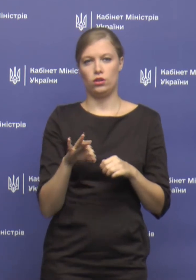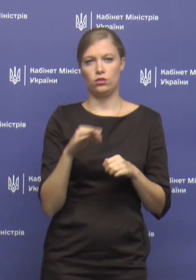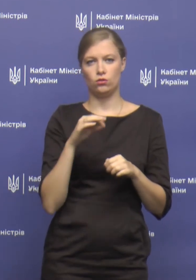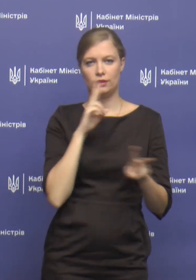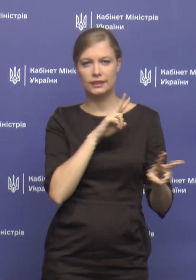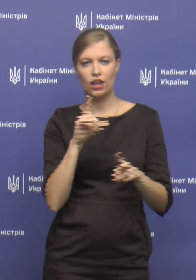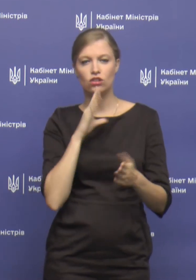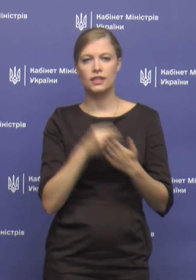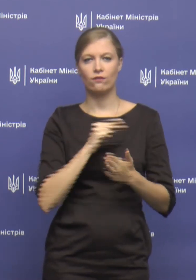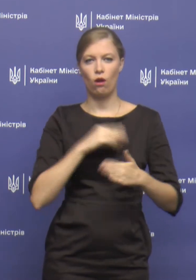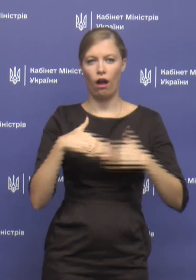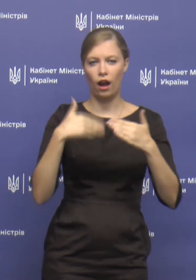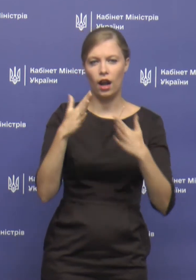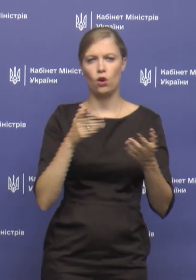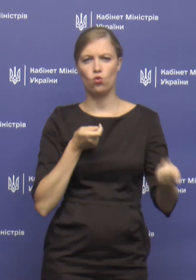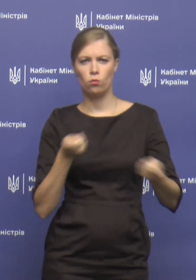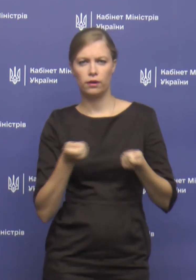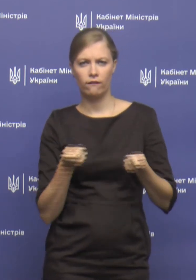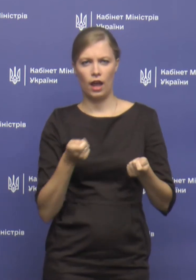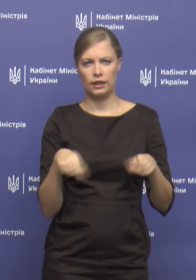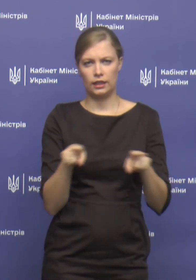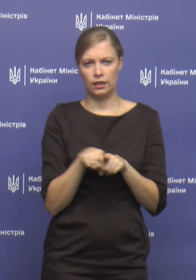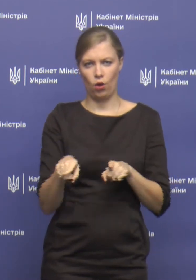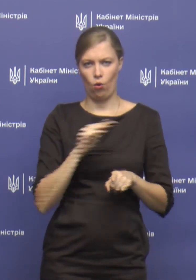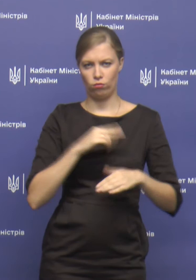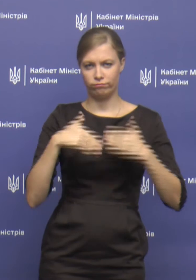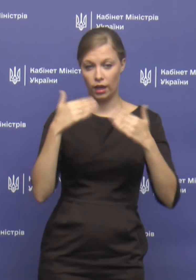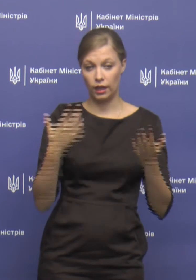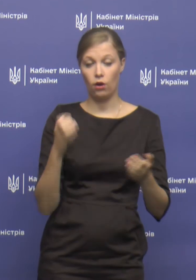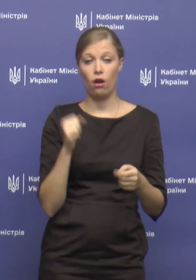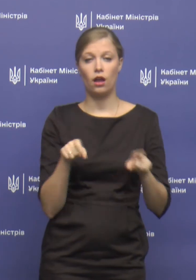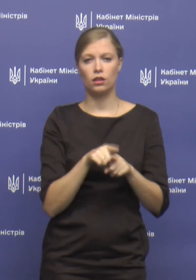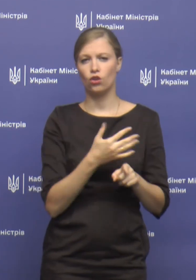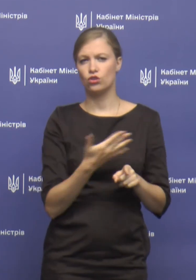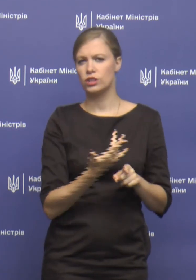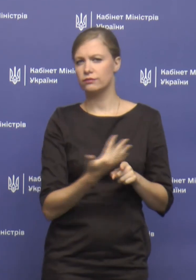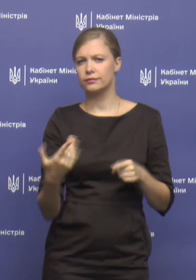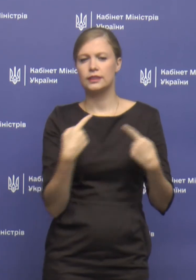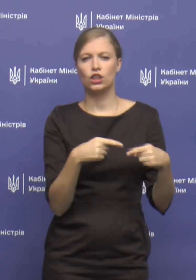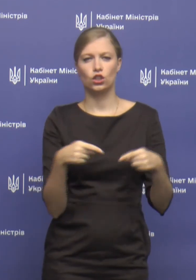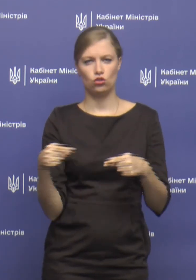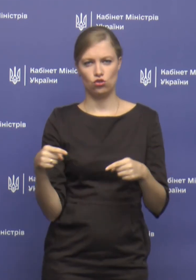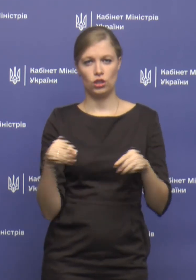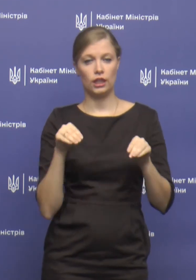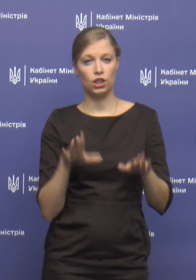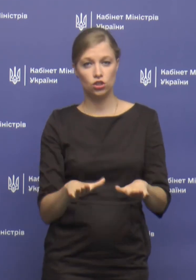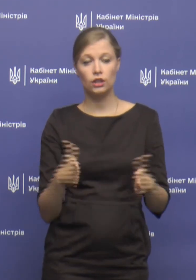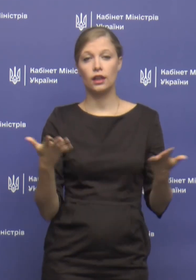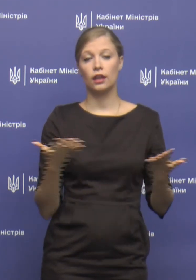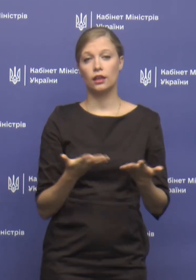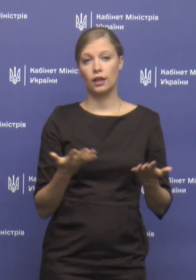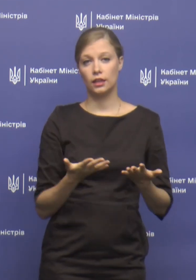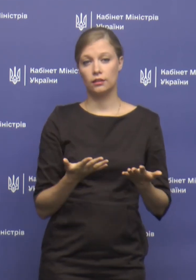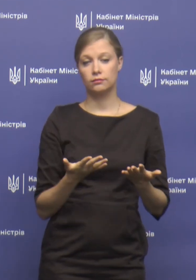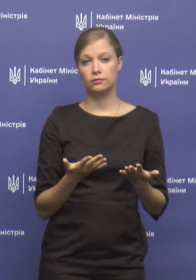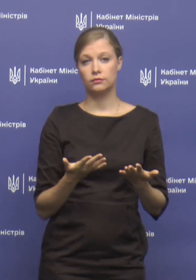своєю кар'єрою, кадровим службам управляти такою кар'єрою. А також цілу низку інших рішень, які